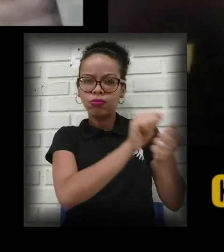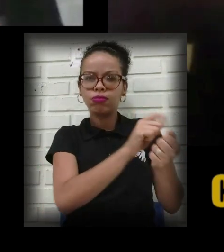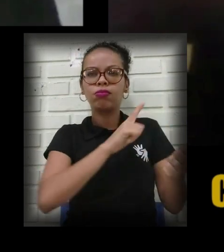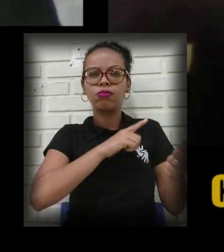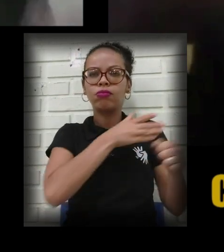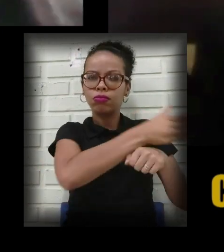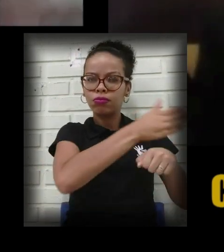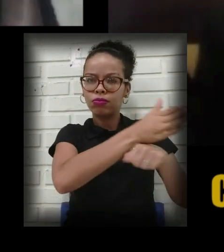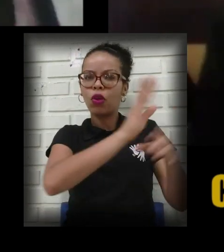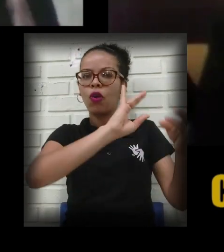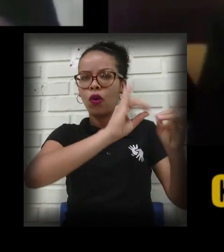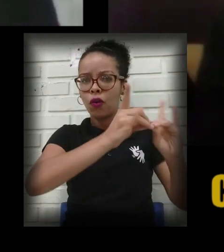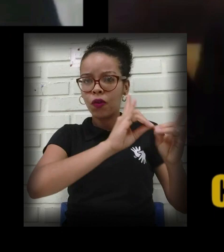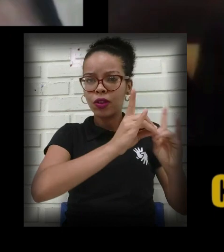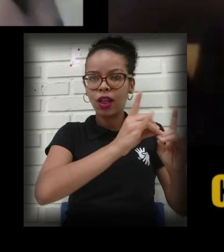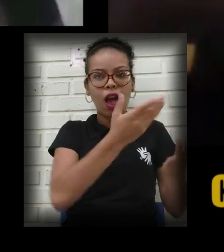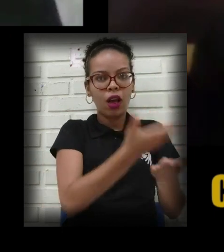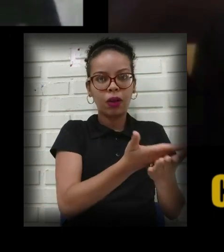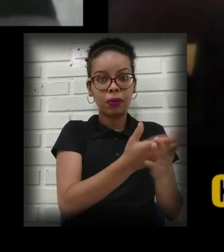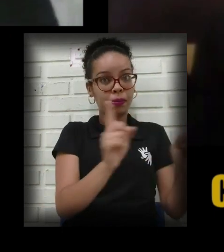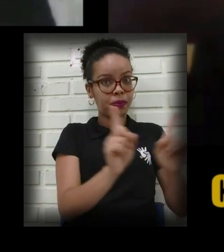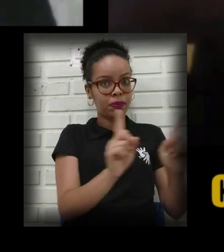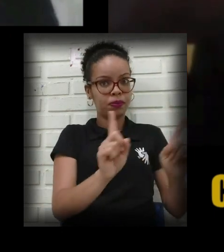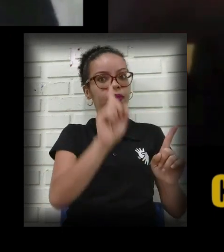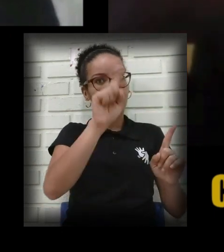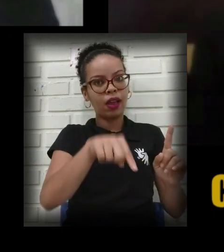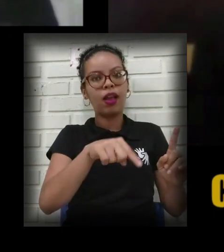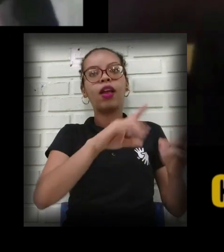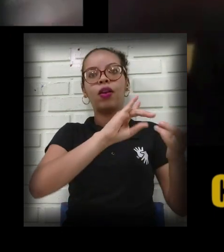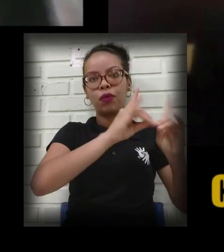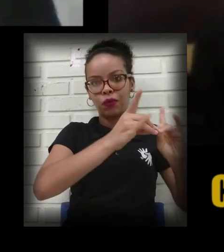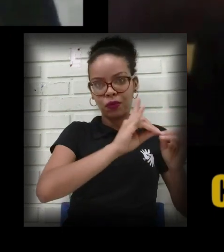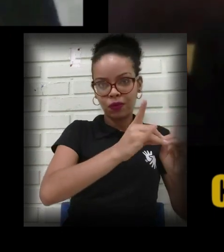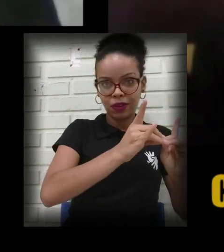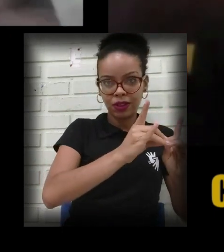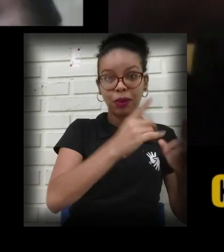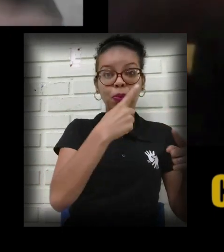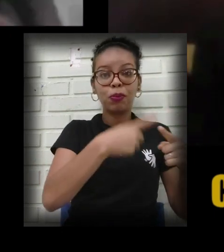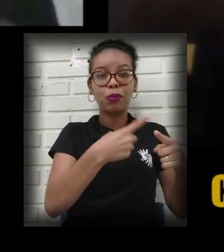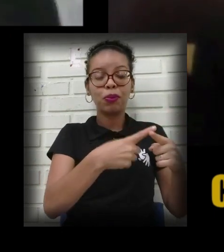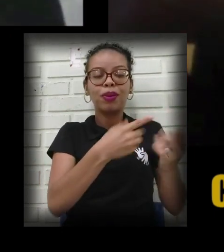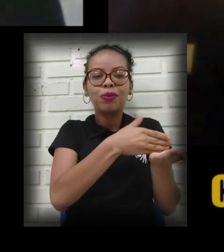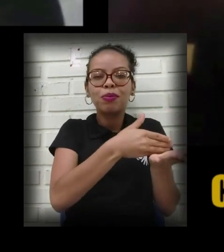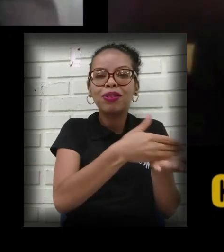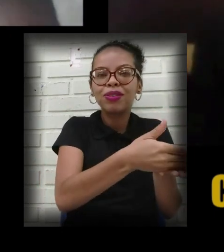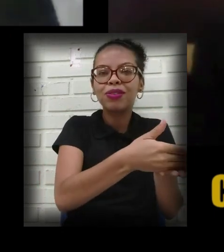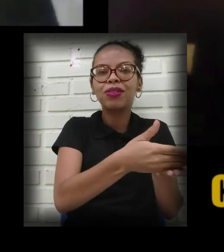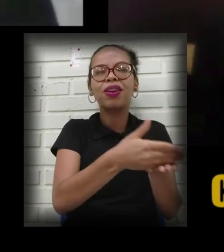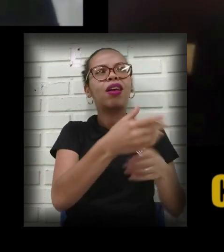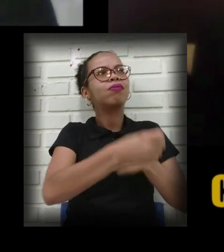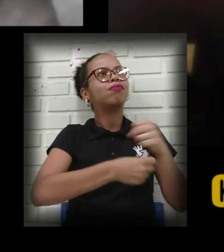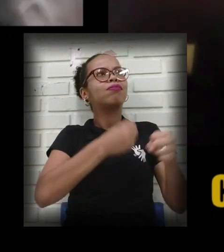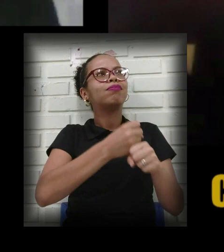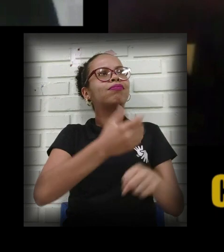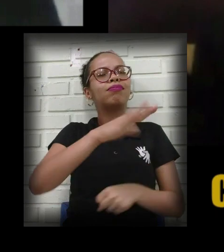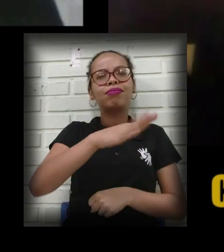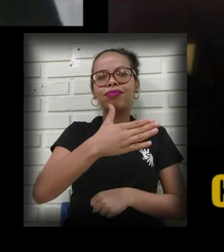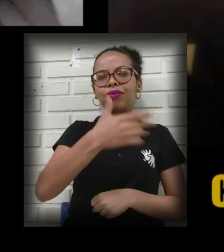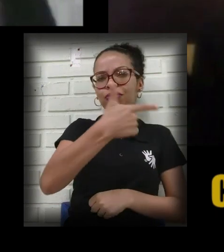indo fazer oficinas, né? Não era nem aula em si, eram oficinas. Até porque começou, acho que foi em 2019, foi 2018,